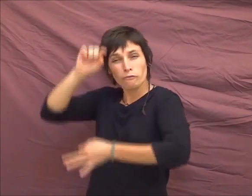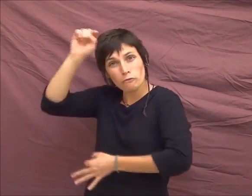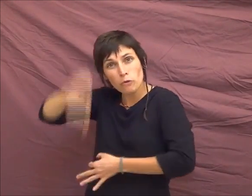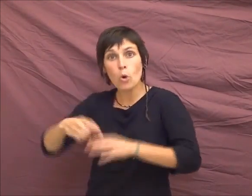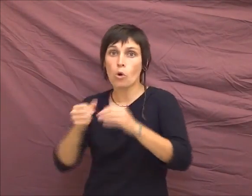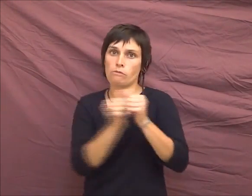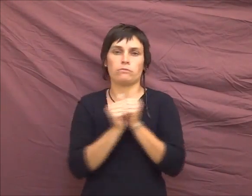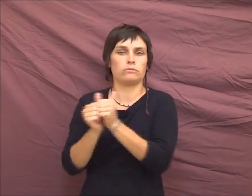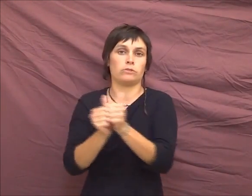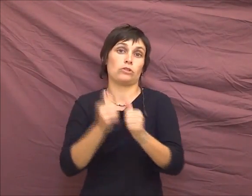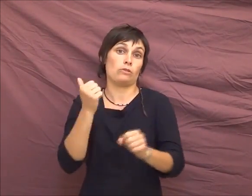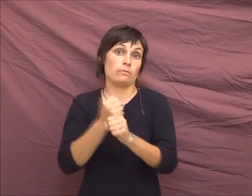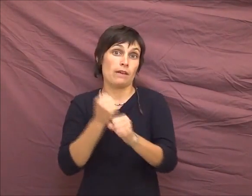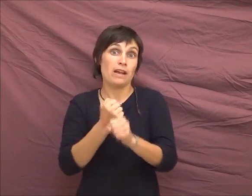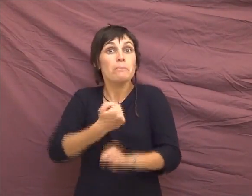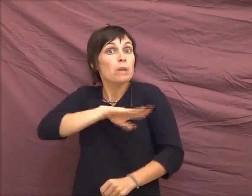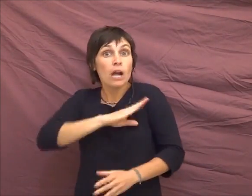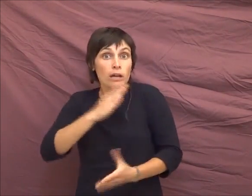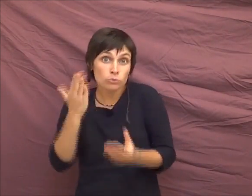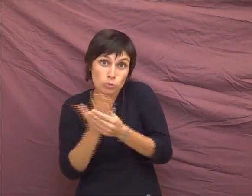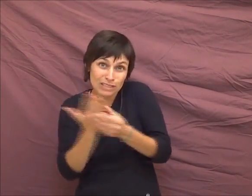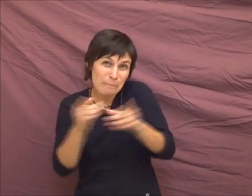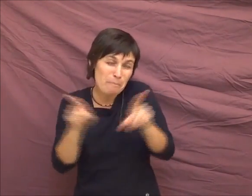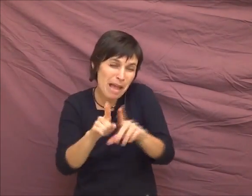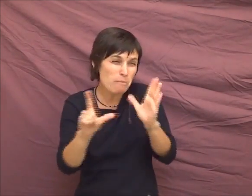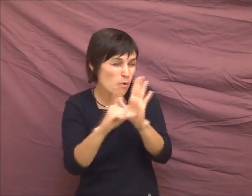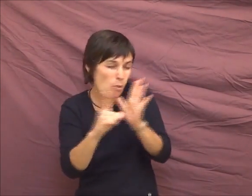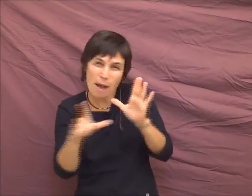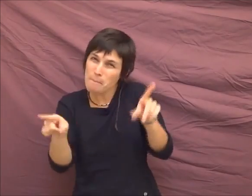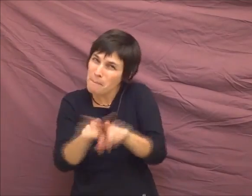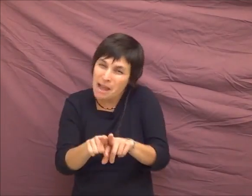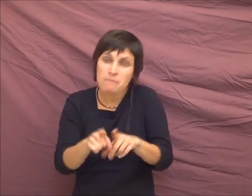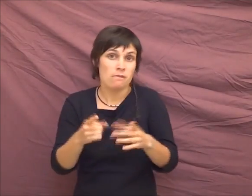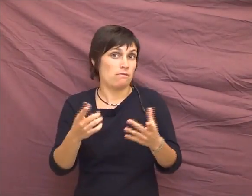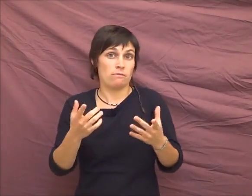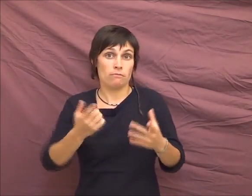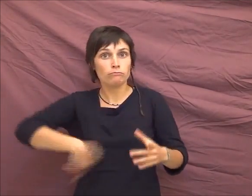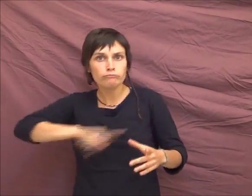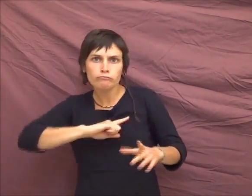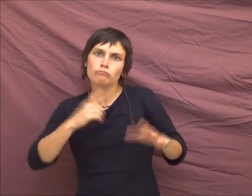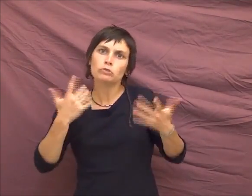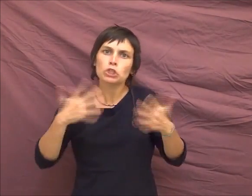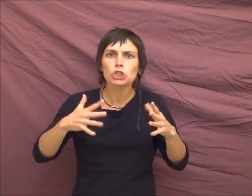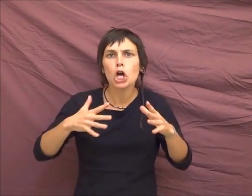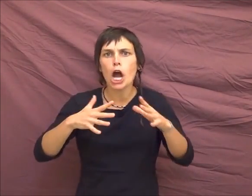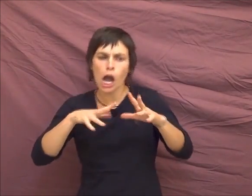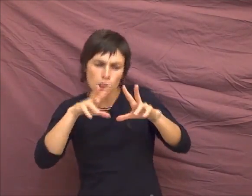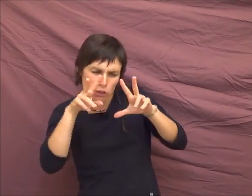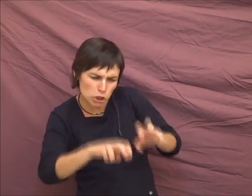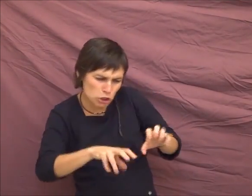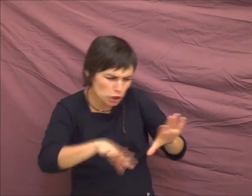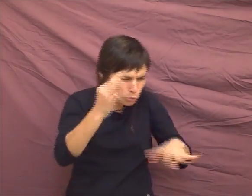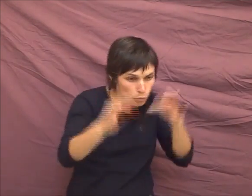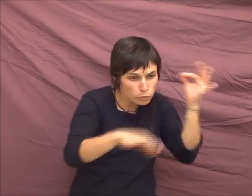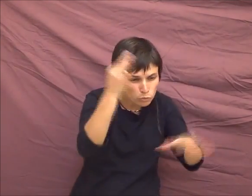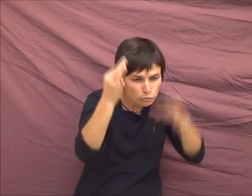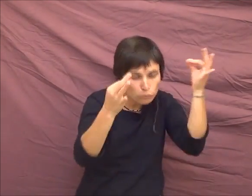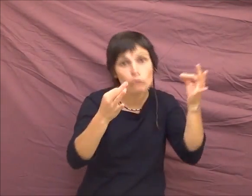travaillent ensemble, parce que c'est les mêmes dossiers, c'est les mêmes lois, c les mêmes choses, donc là-dessus, nous, on a défriché un peu, peut-être que vous, vous avez défriché, mettre en commun.